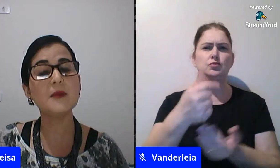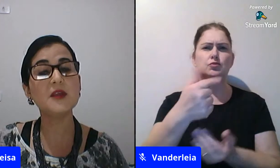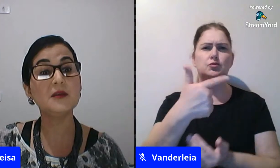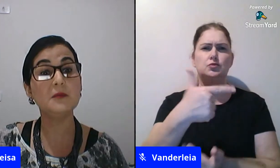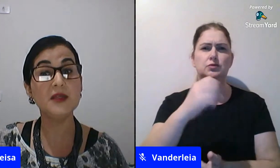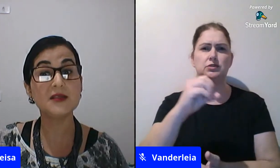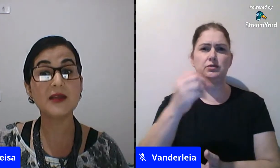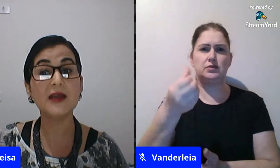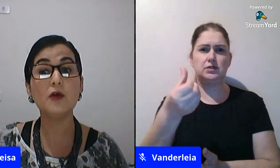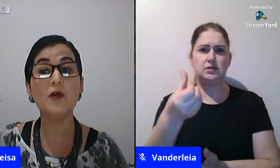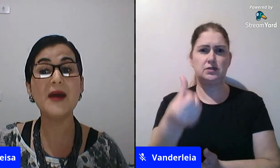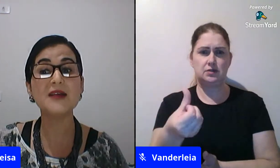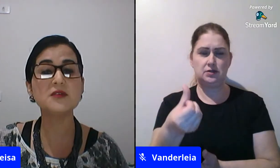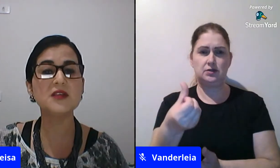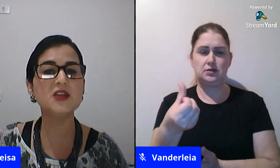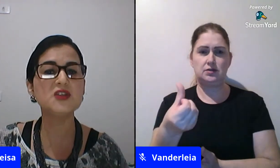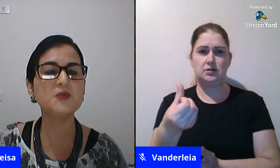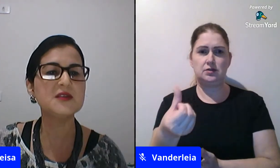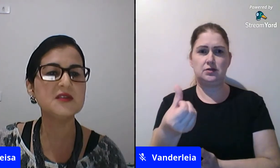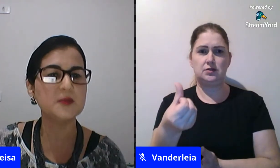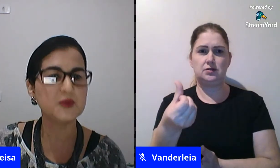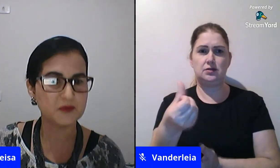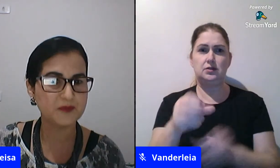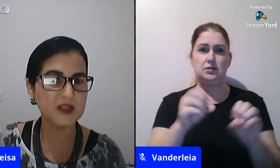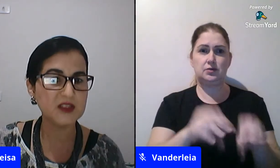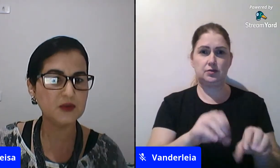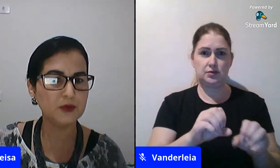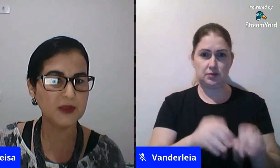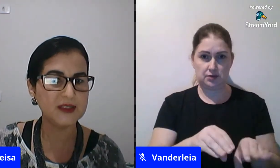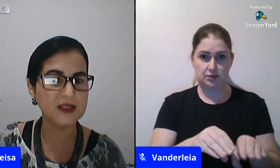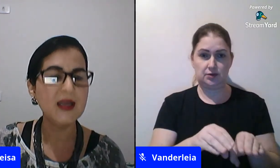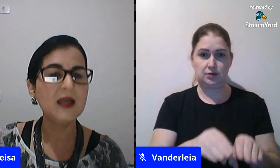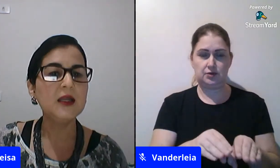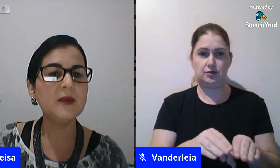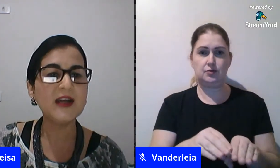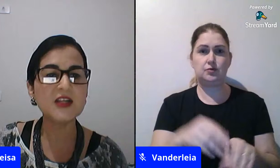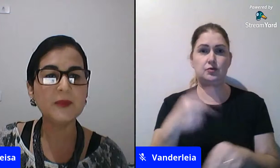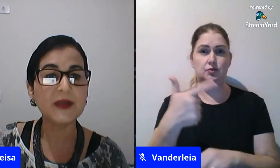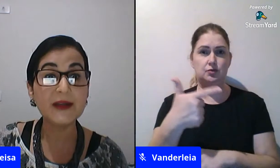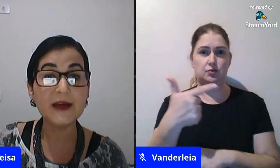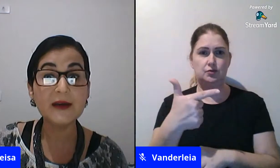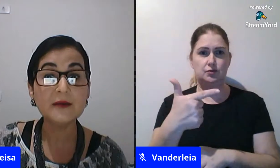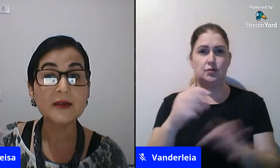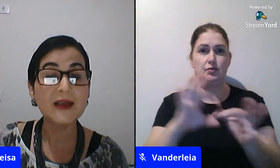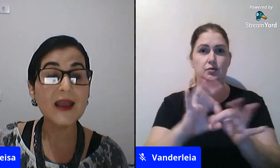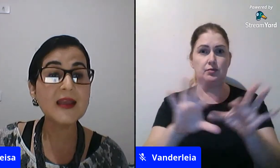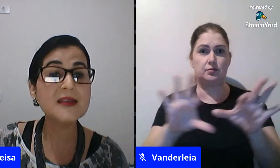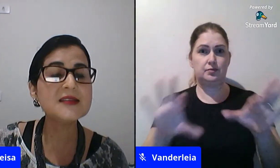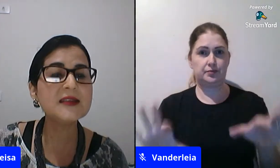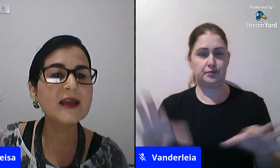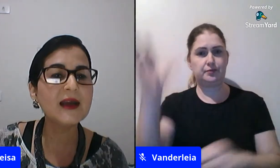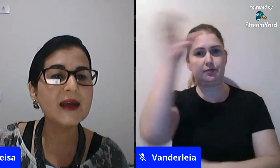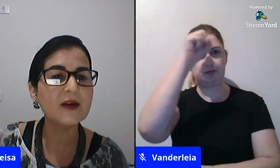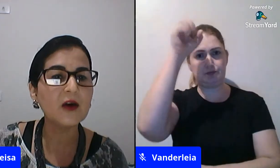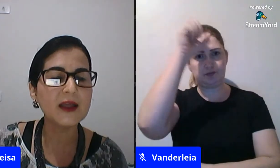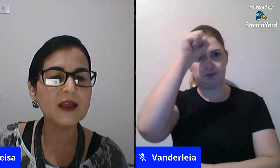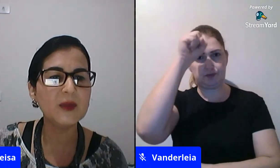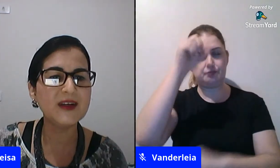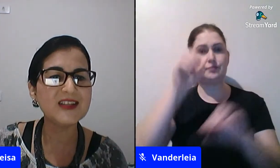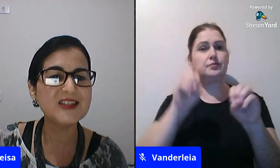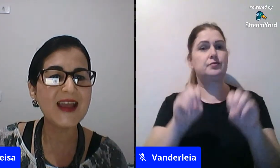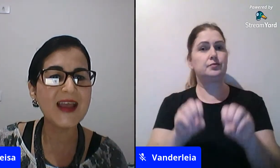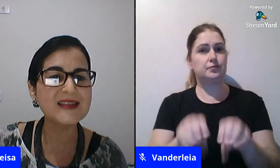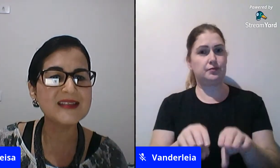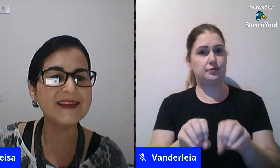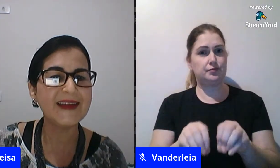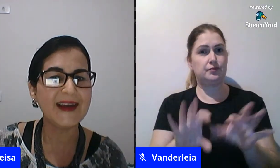ensino será ministrado com base nos seguintes princípios inciso 2 liberdade de aprender ensinar olha aqui